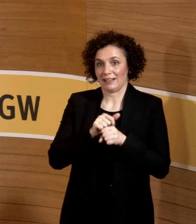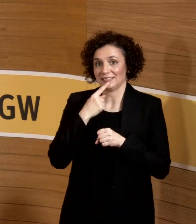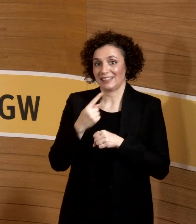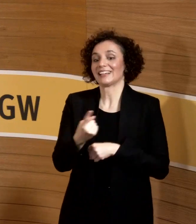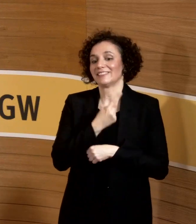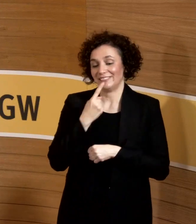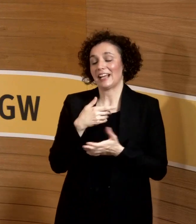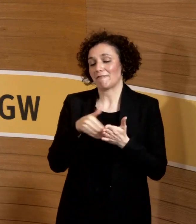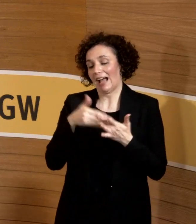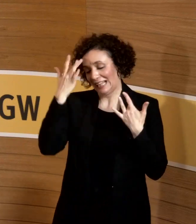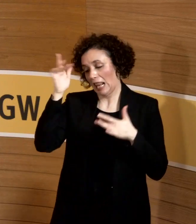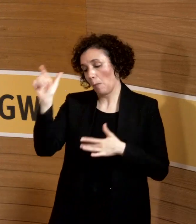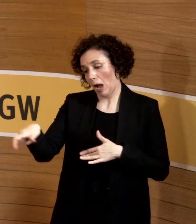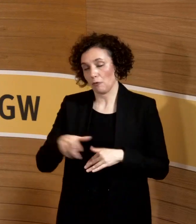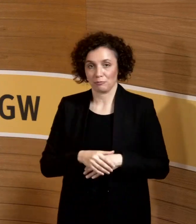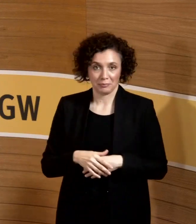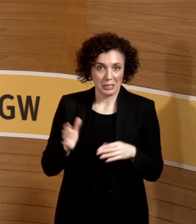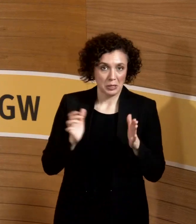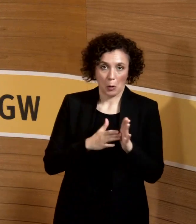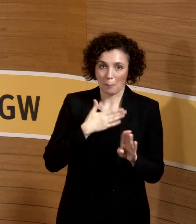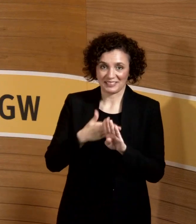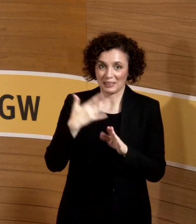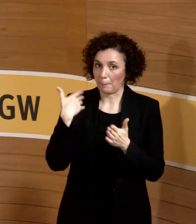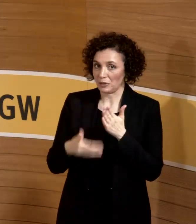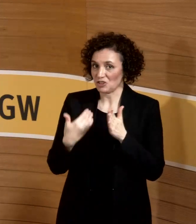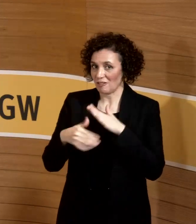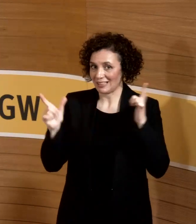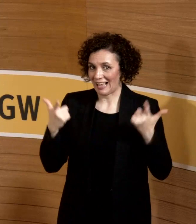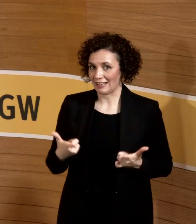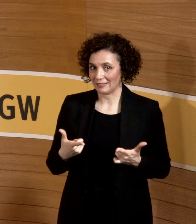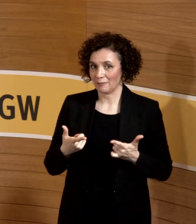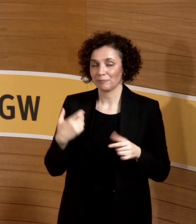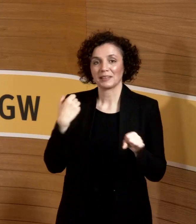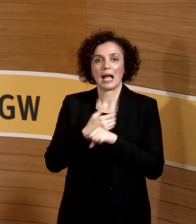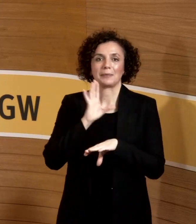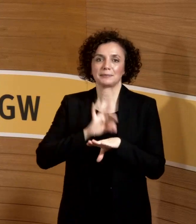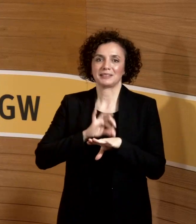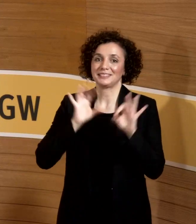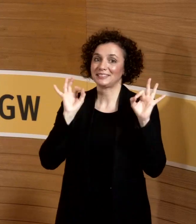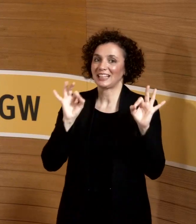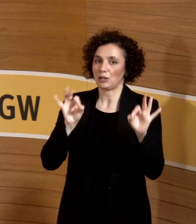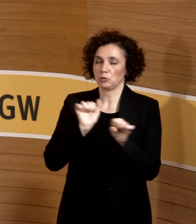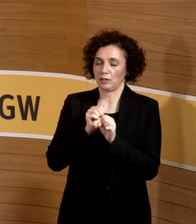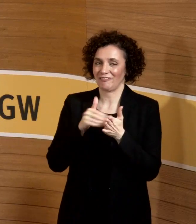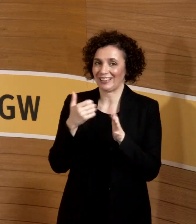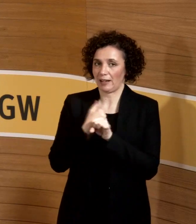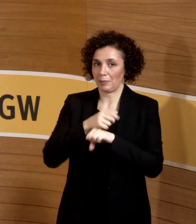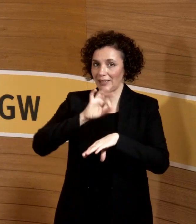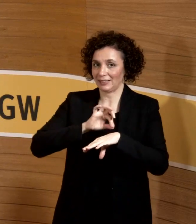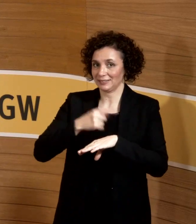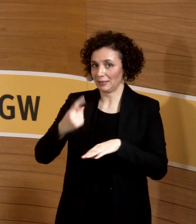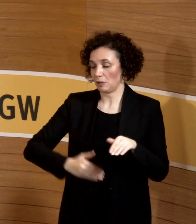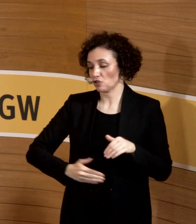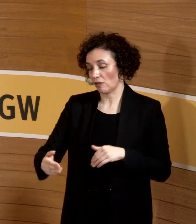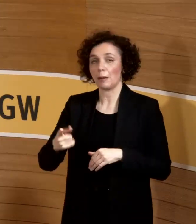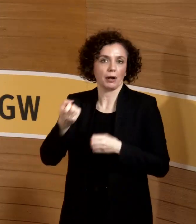da, kein Kläger. Wir stellen es, also bei uns in der Arbeitsmedizin, kann man super als schwangere Ärztin weiterarbeiten. Das ist überhaupt kein Problem. Wir stellen es